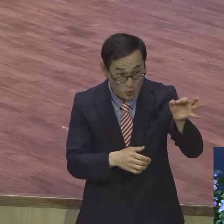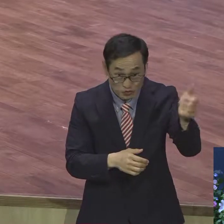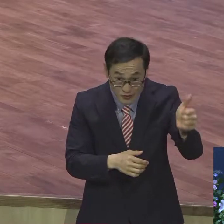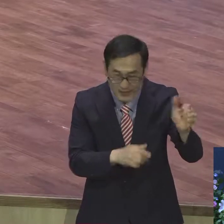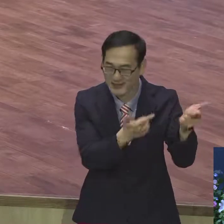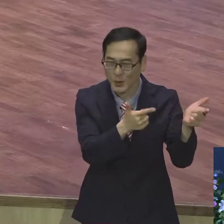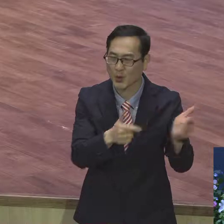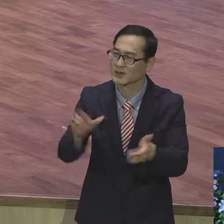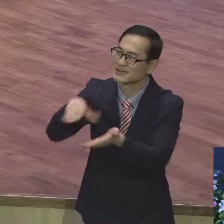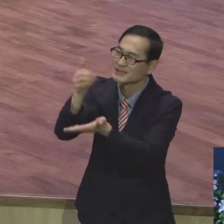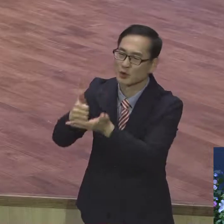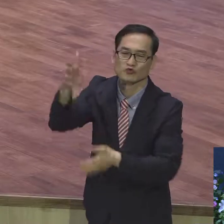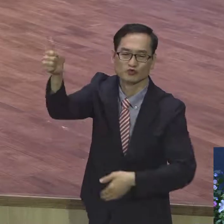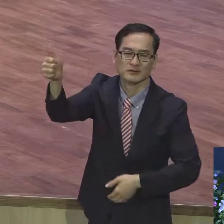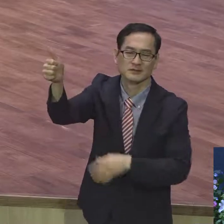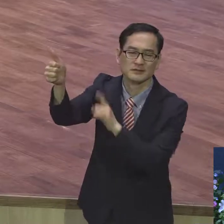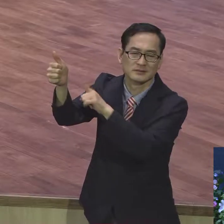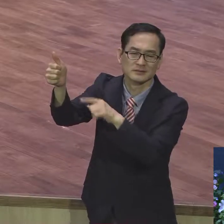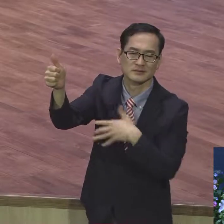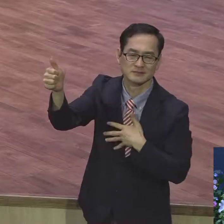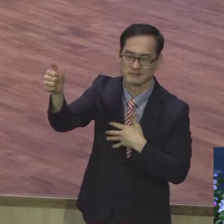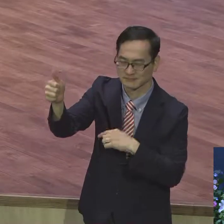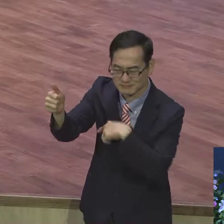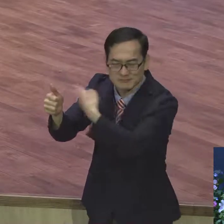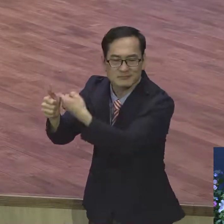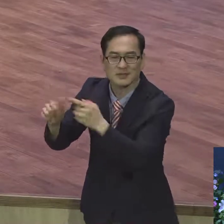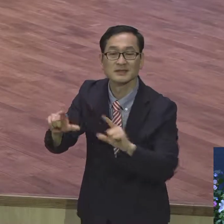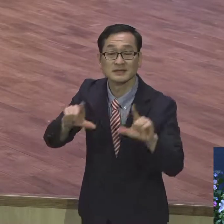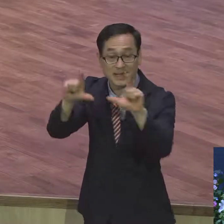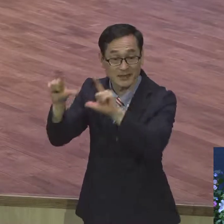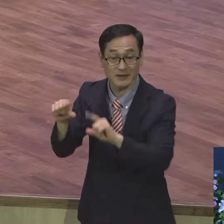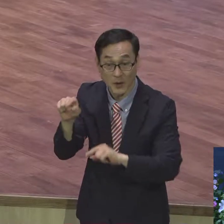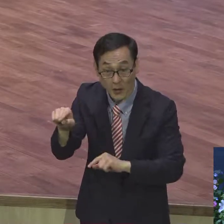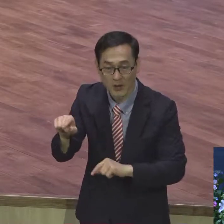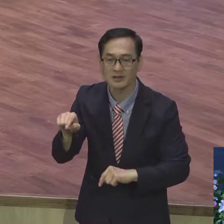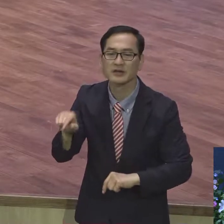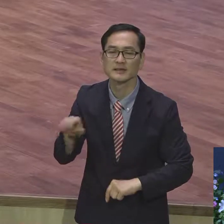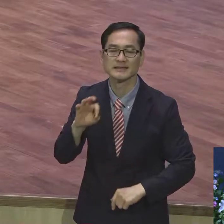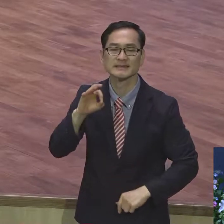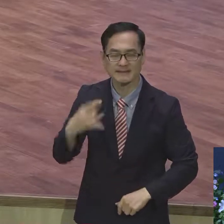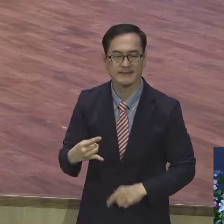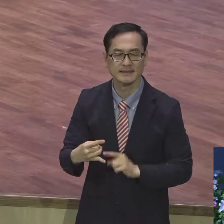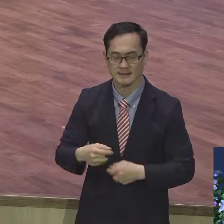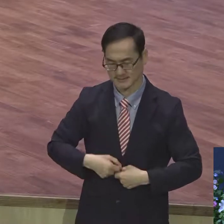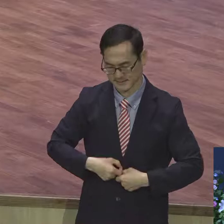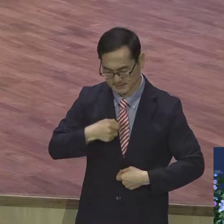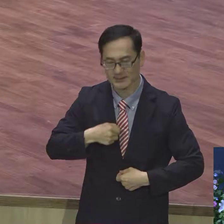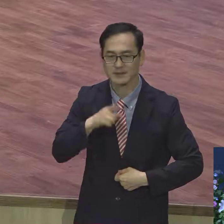이게 어이예요. 어이. 어이로운 자. 뭐 어이가 있다. 이거 아니에요.